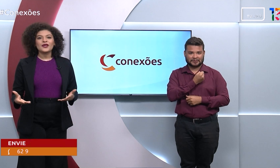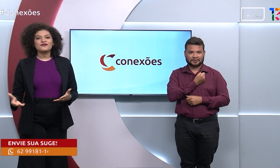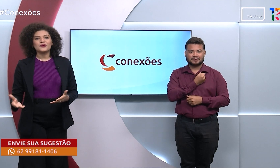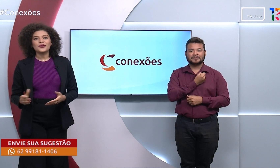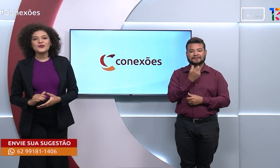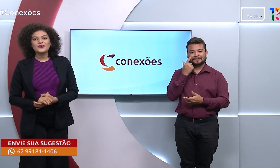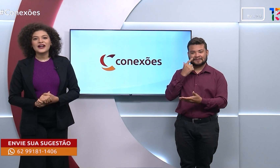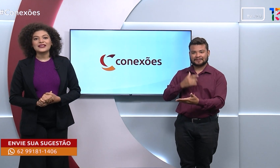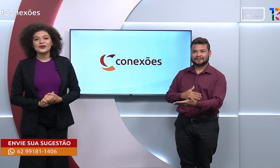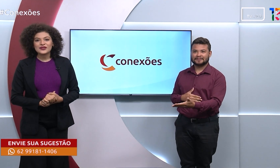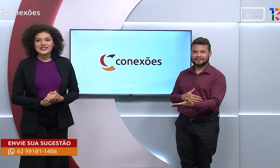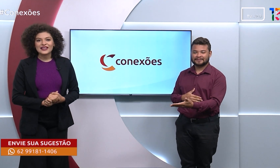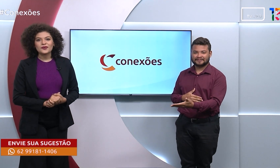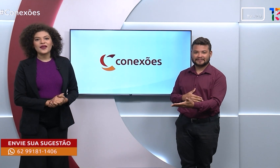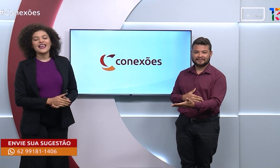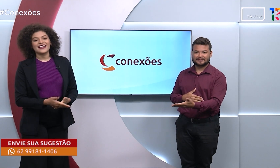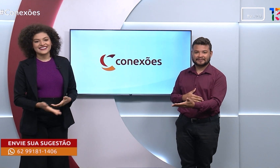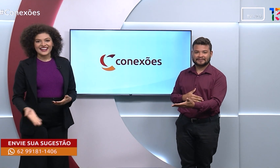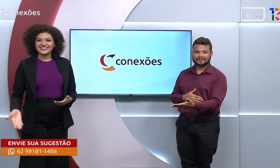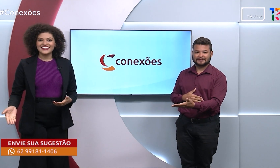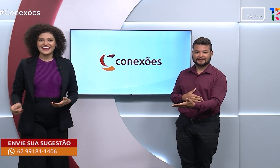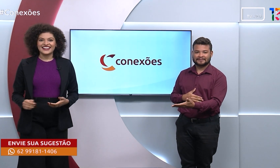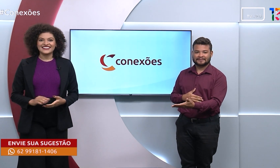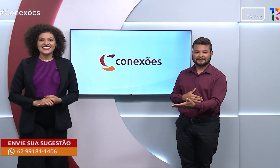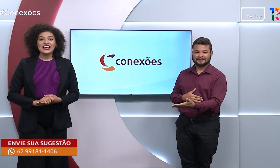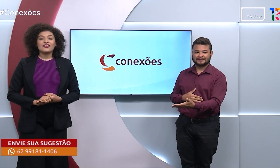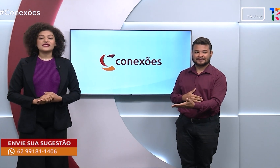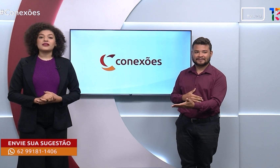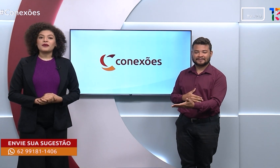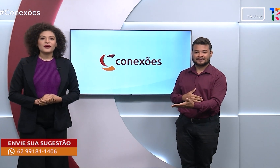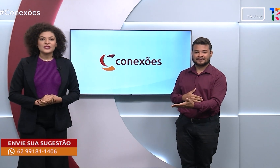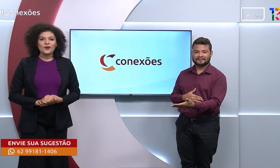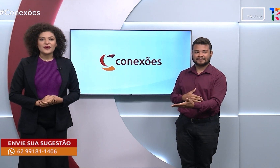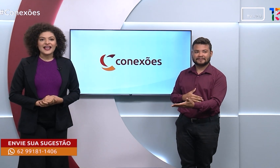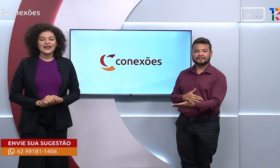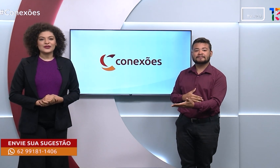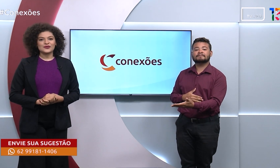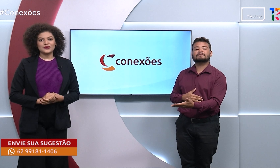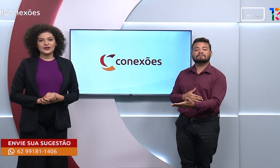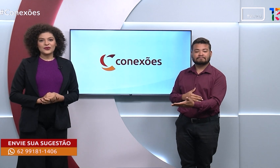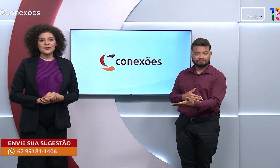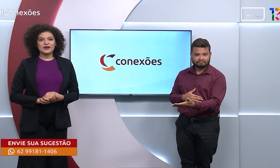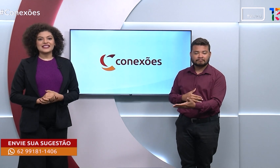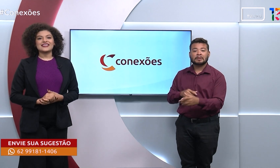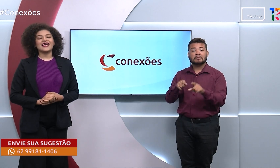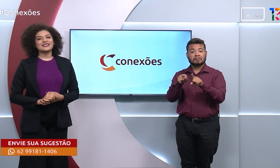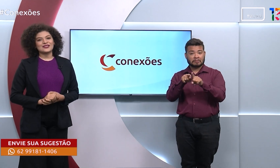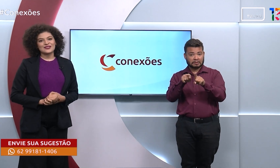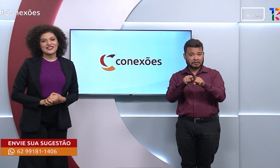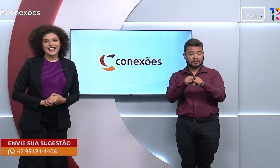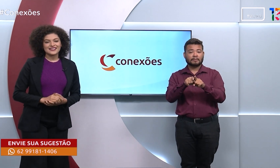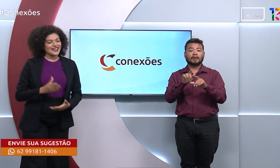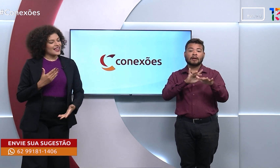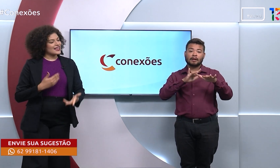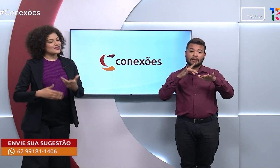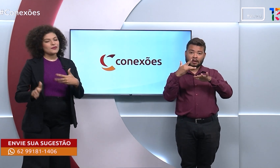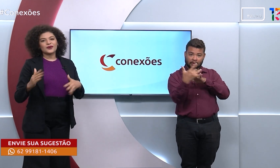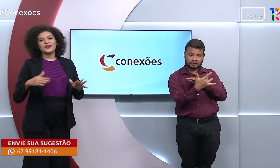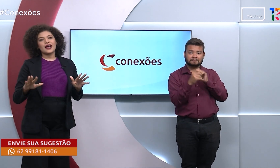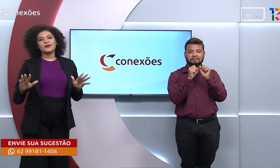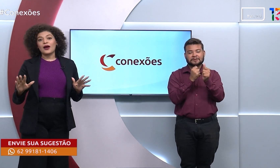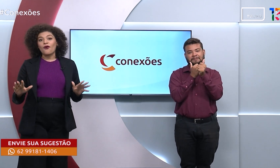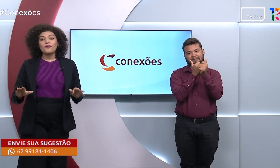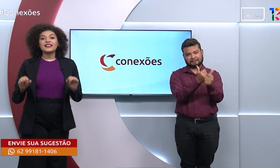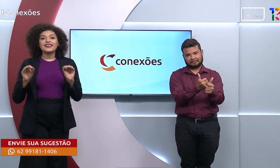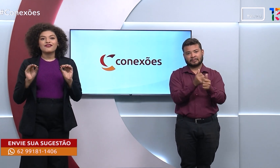-9181-1406. Está aqui na tela. Você também pode acompanhar nosso conteúdo pelas redes sociais. É só